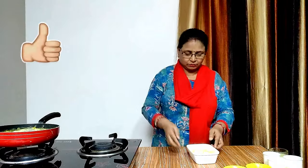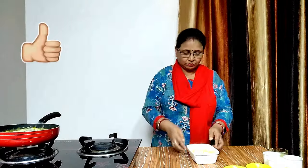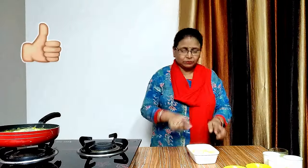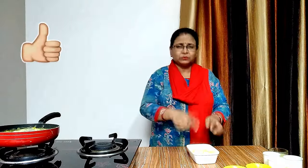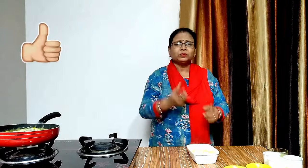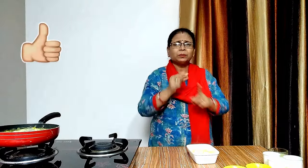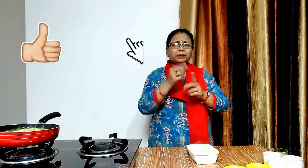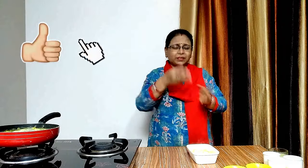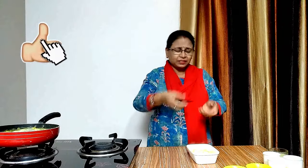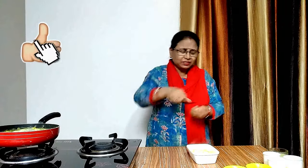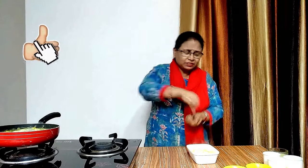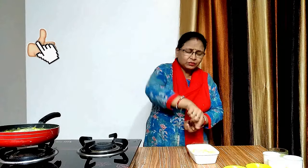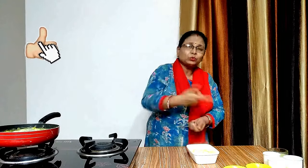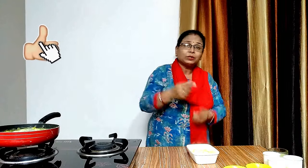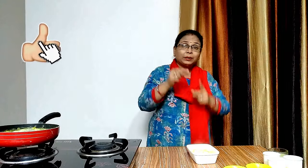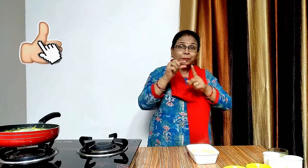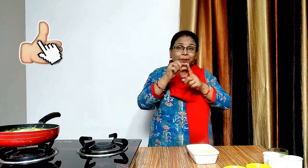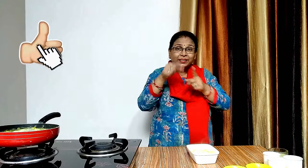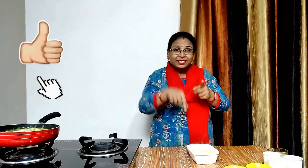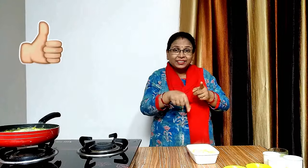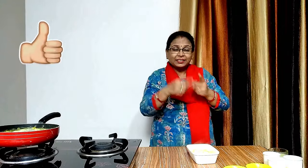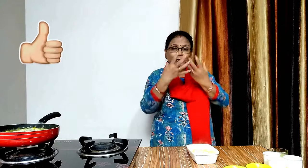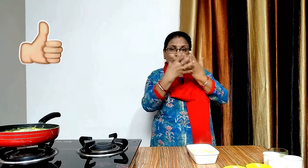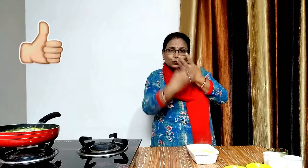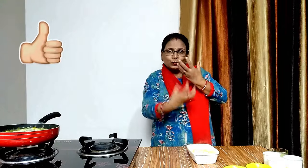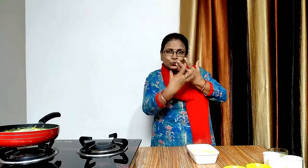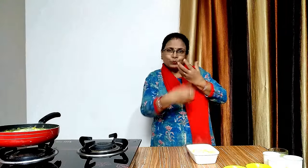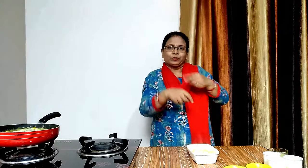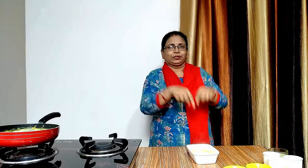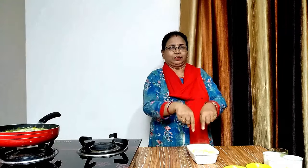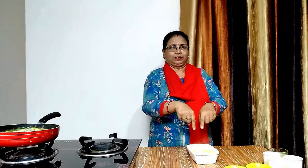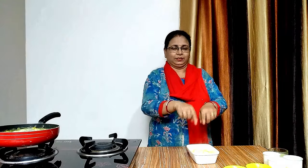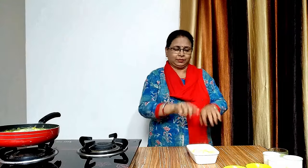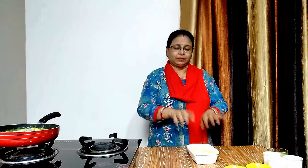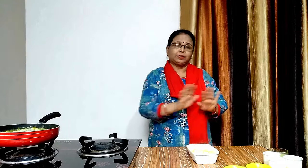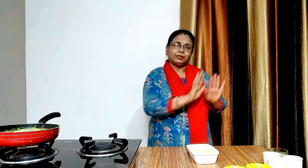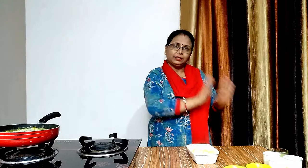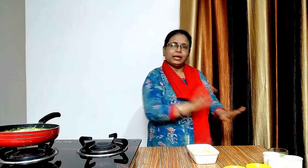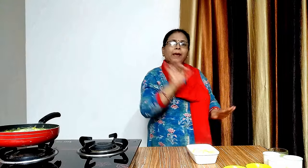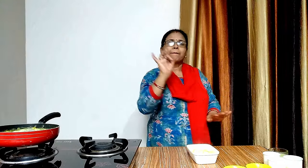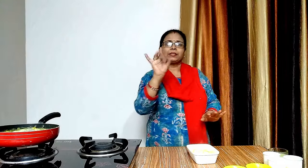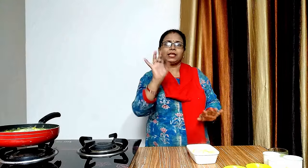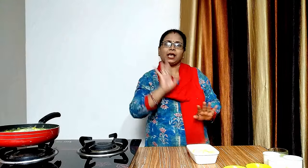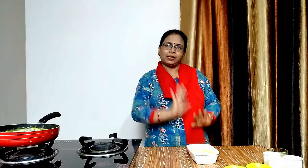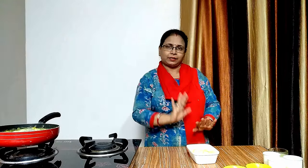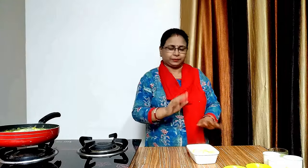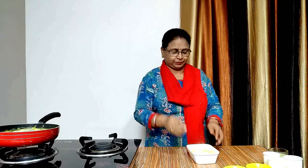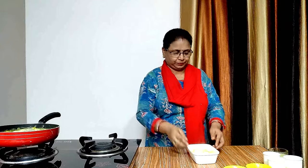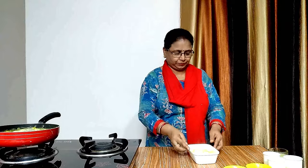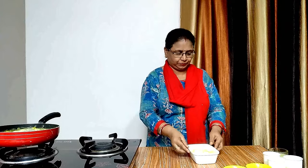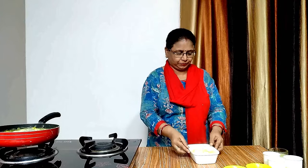हमने दूद को पनीर में इसलिए डाला है ताकि दूद का फ्लेवर पनीर में अच्छे से आ जाए 15 मिट के लिए इसे ऐसे ही छोड़ देंगे